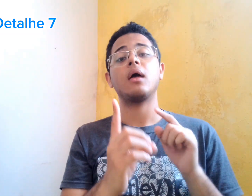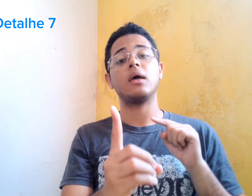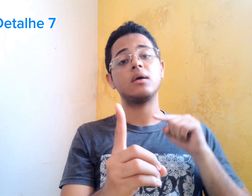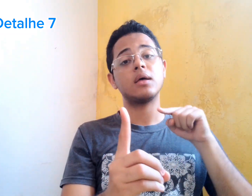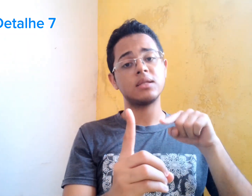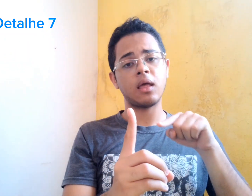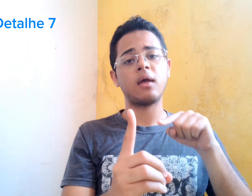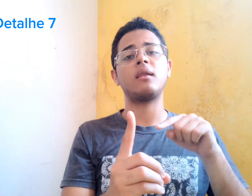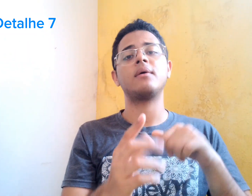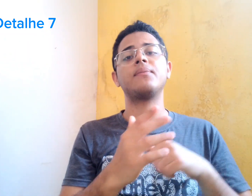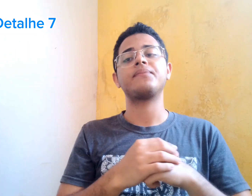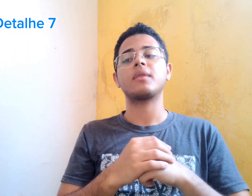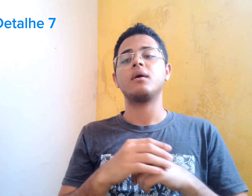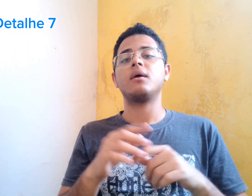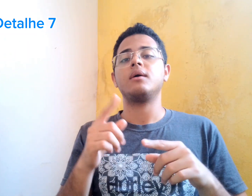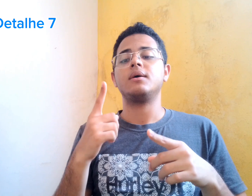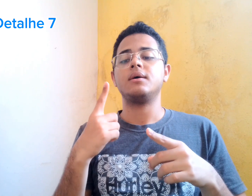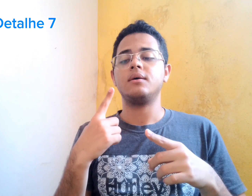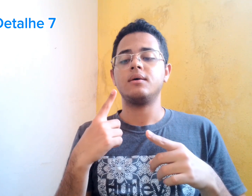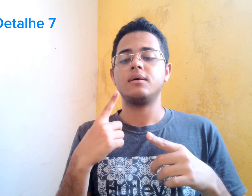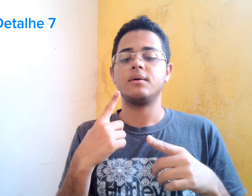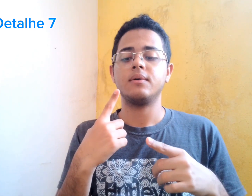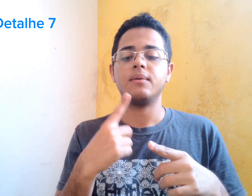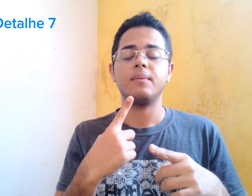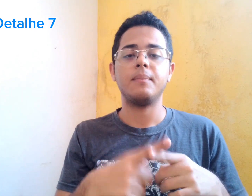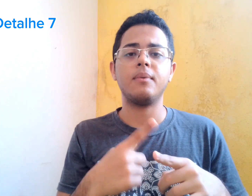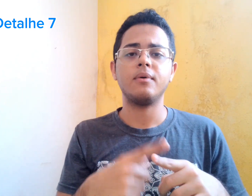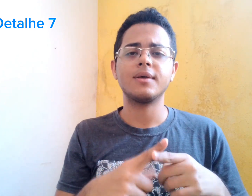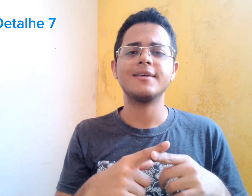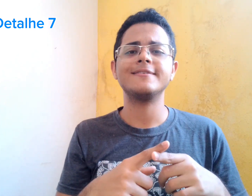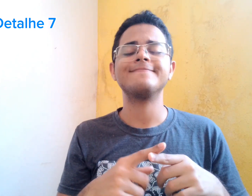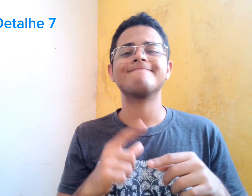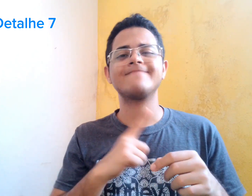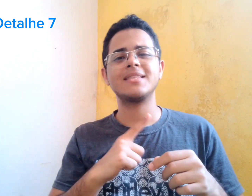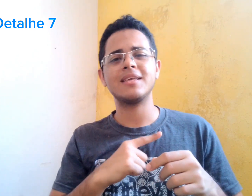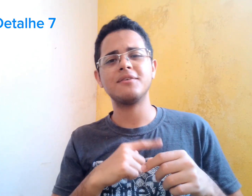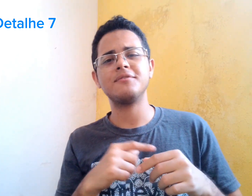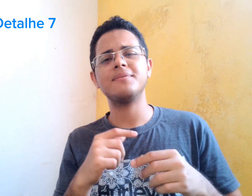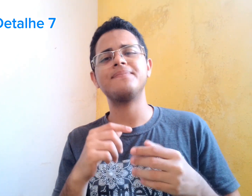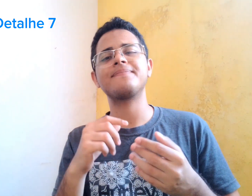Porque... Teve... Diversos problemas. Exemplo.